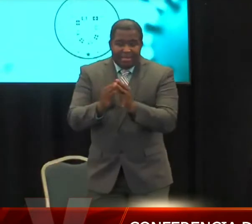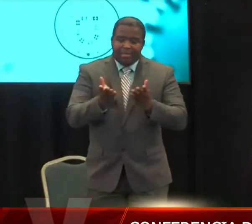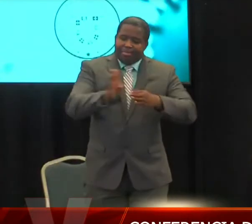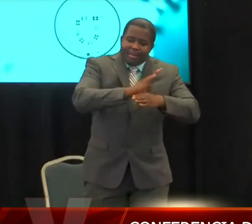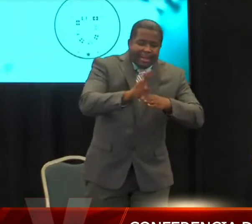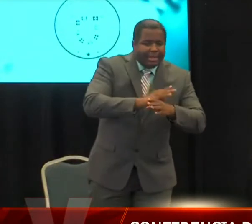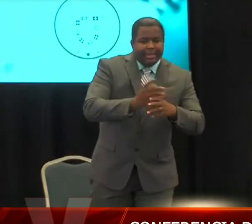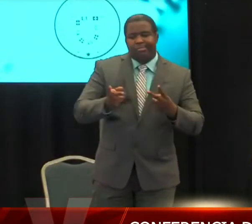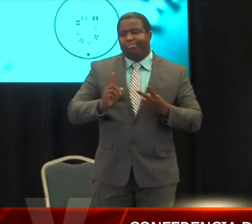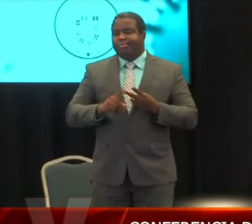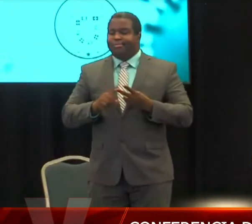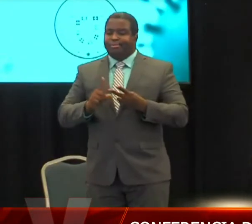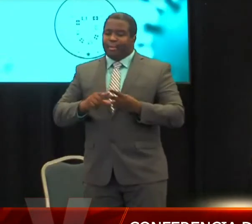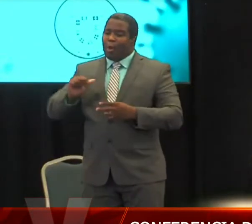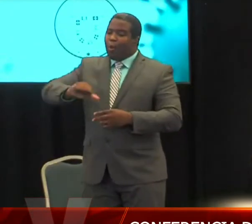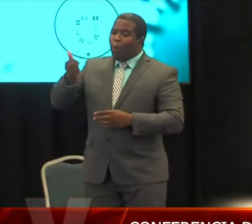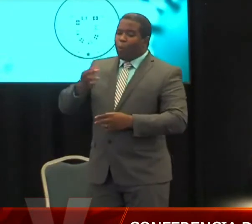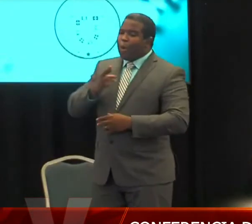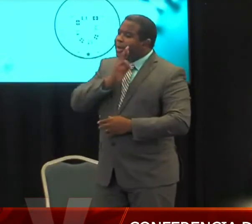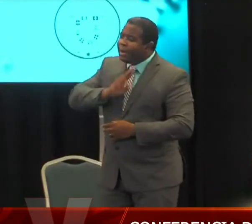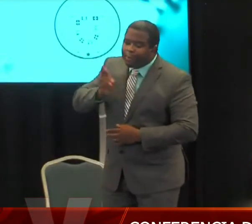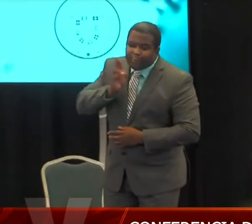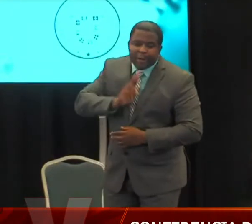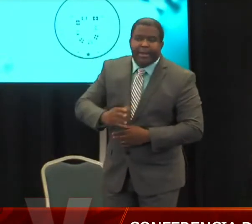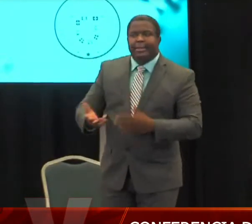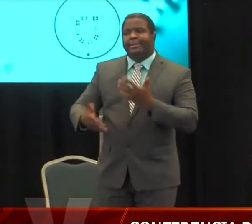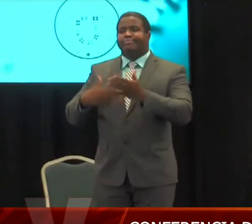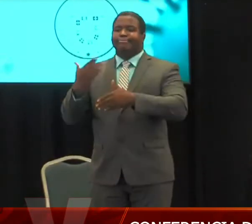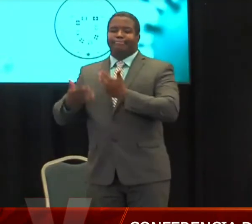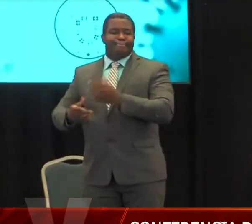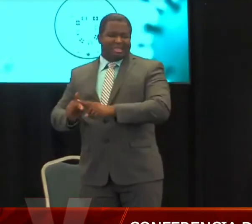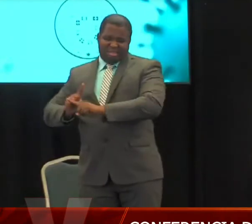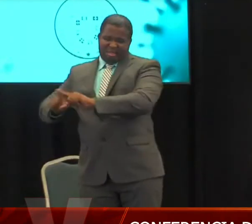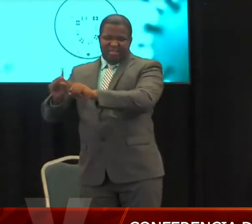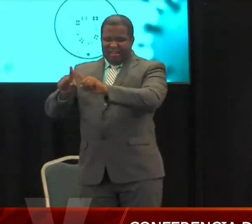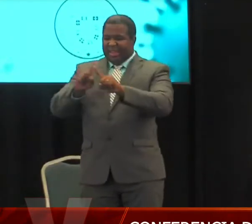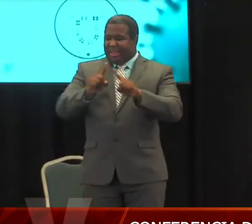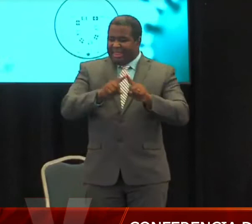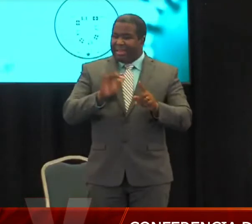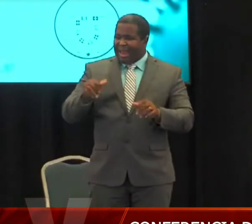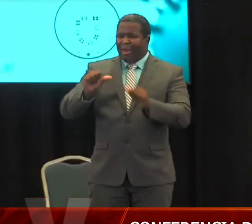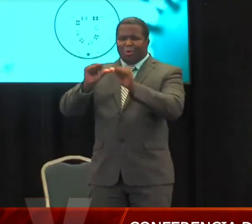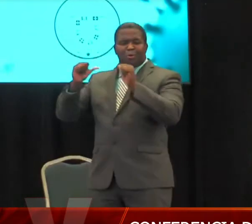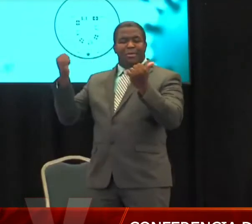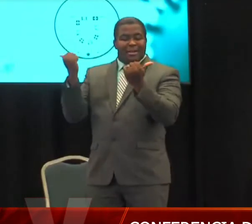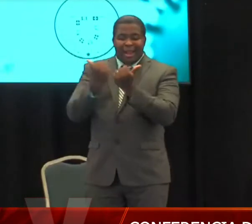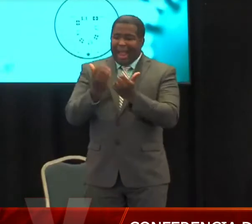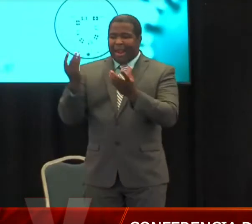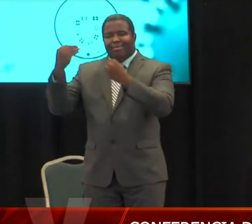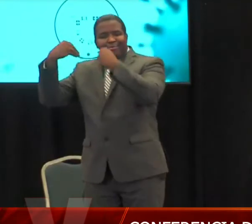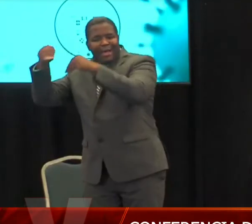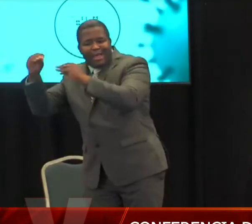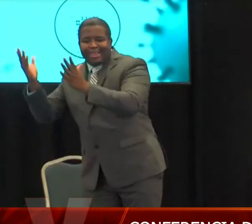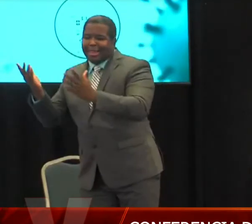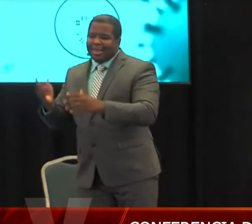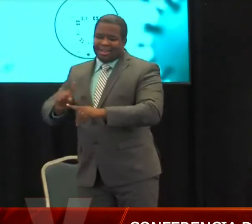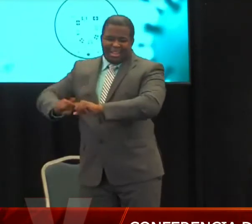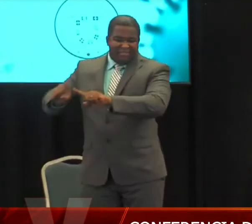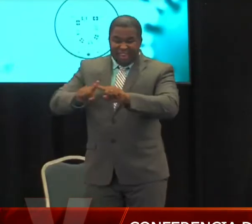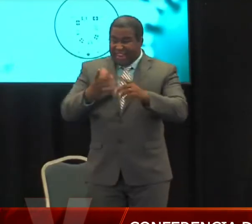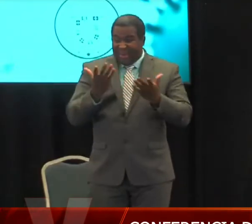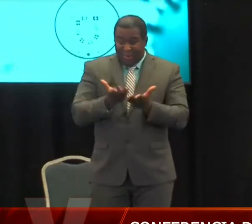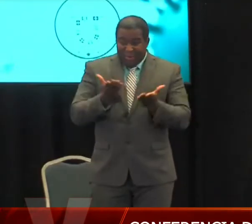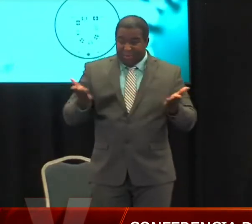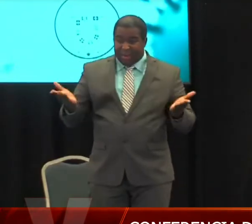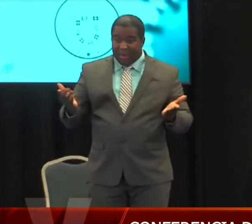hasta la Asociación de Restaurantes, la Asociación de Ventas al Detal, la Asociación de Turismo, Asociaciones